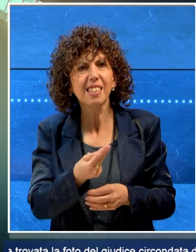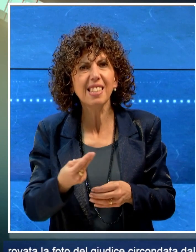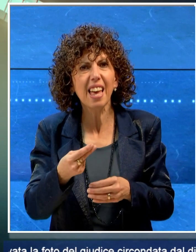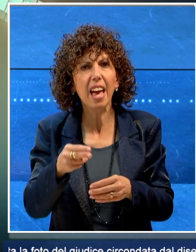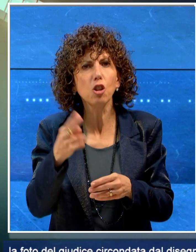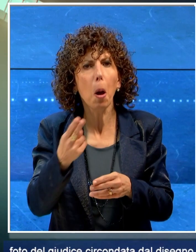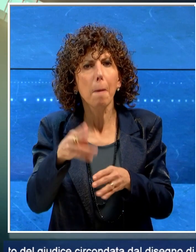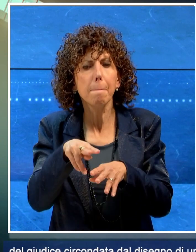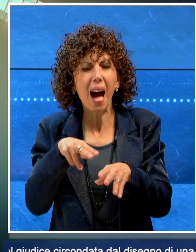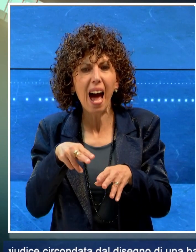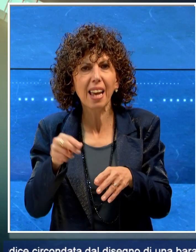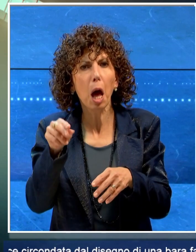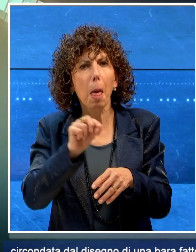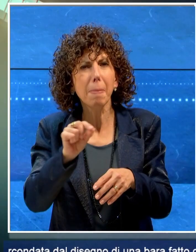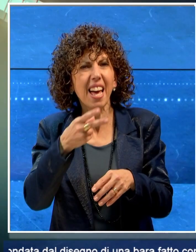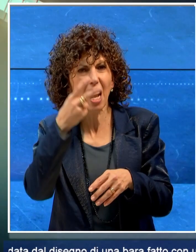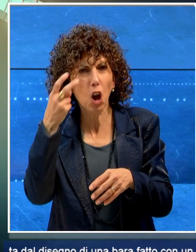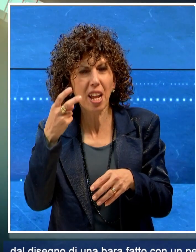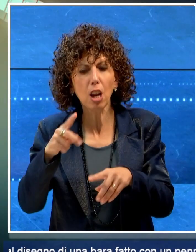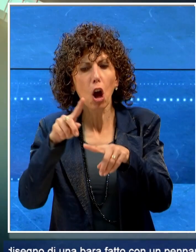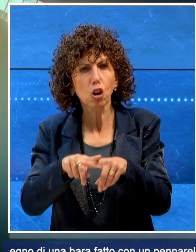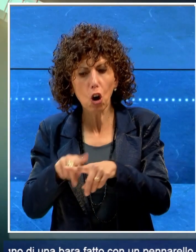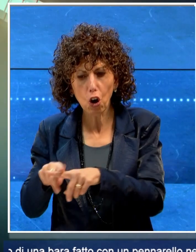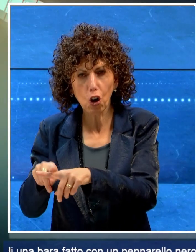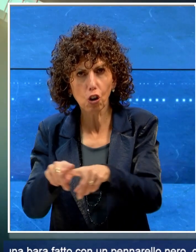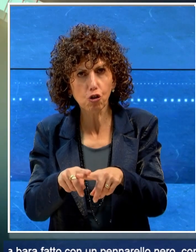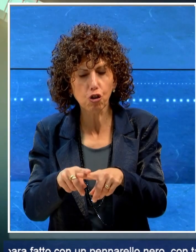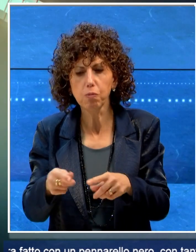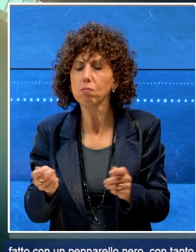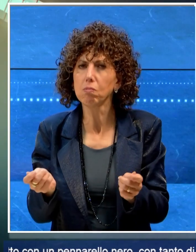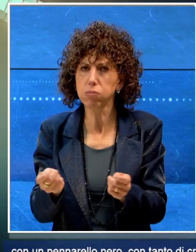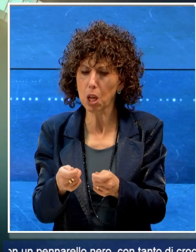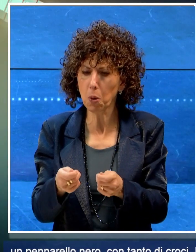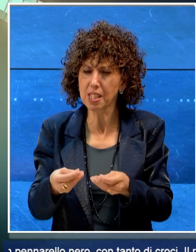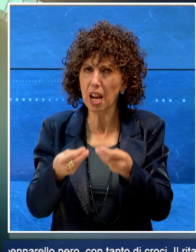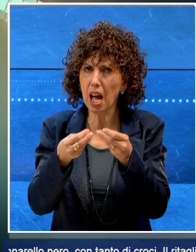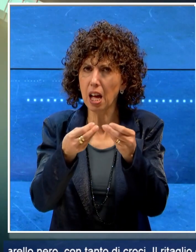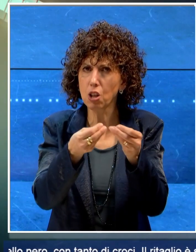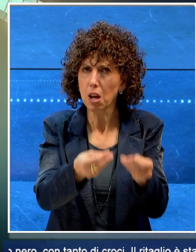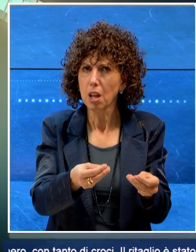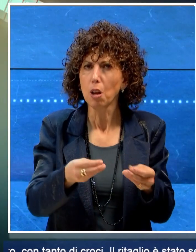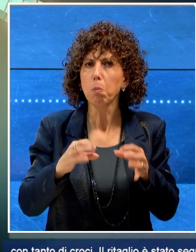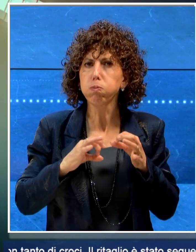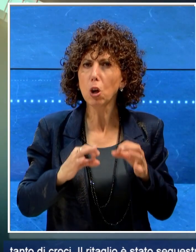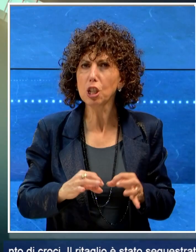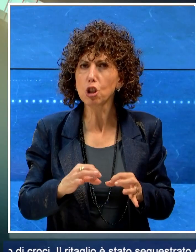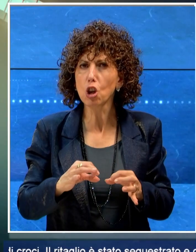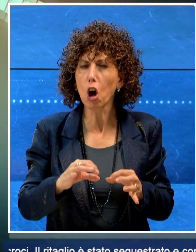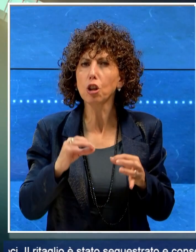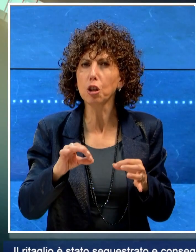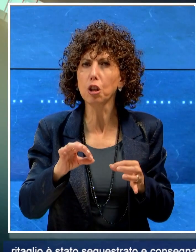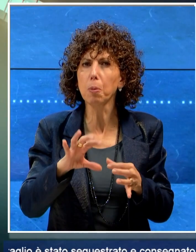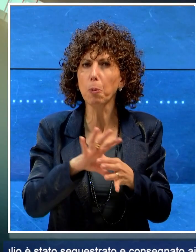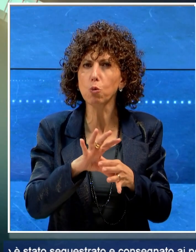un pennarello nero con tanto di croci. Il ritaglio è stato sequestrato e consegnato ai poliziotti della squadra